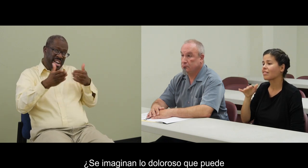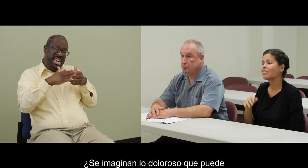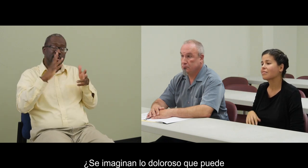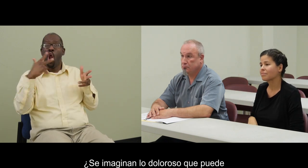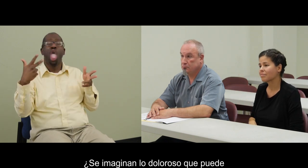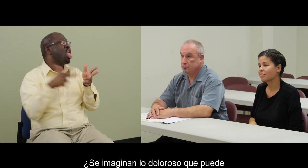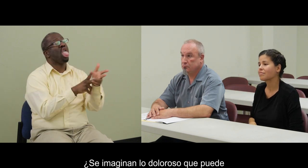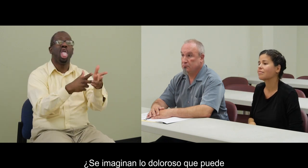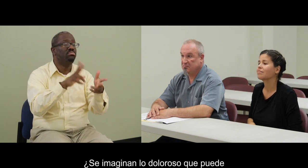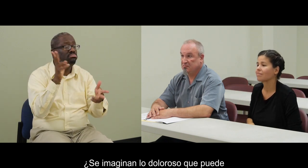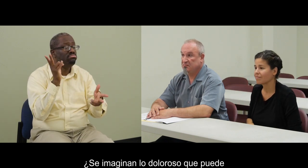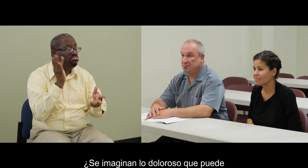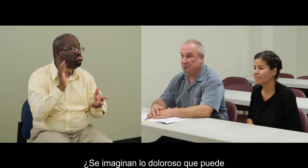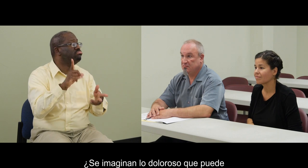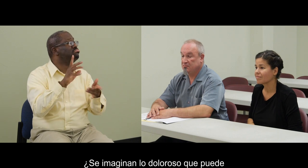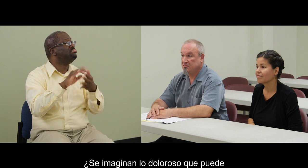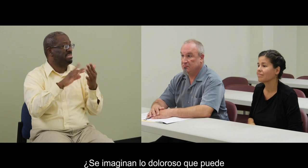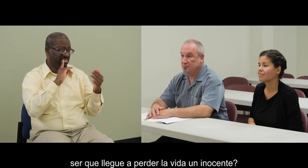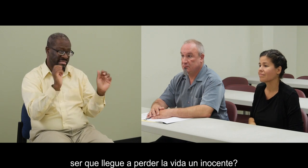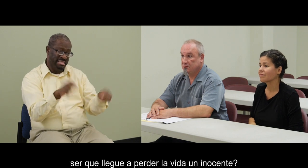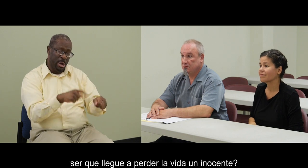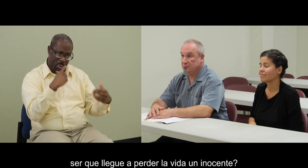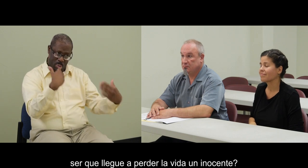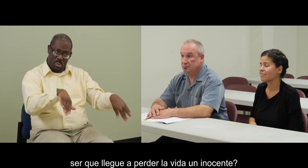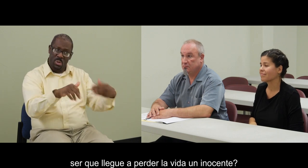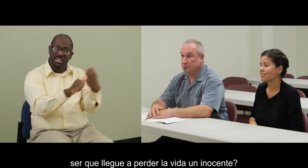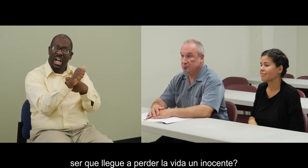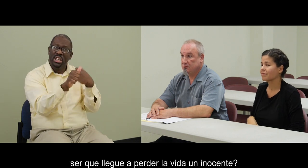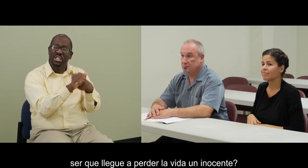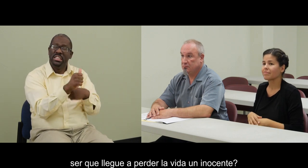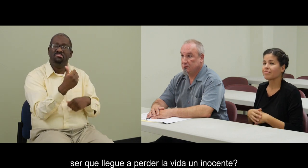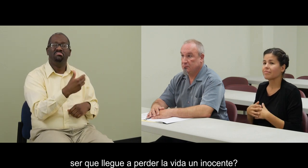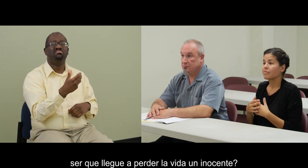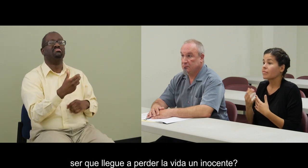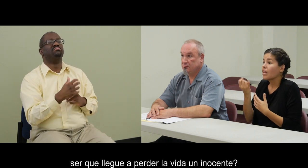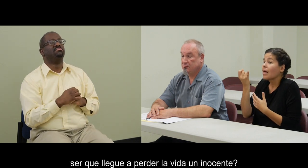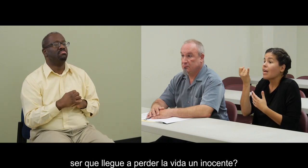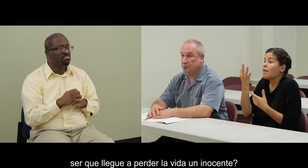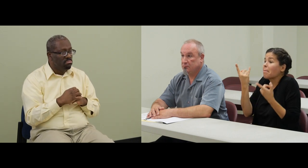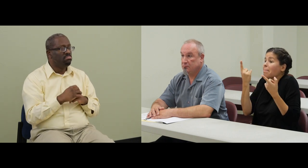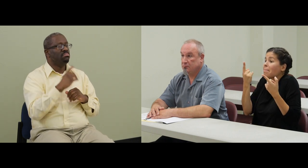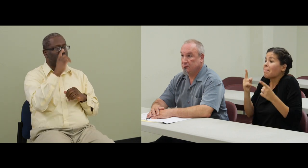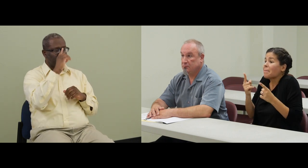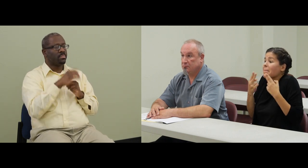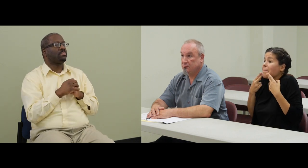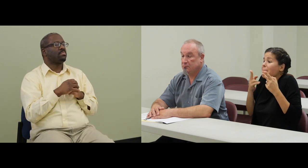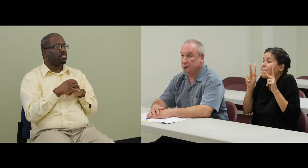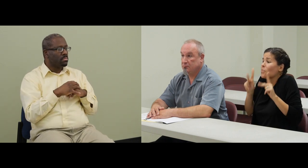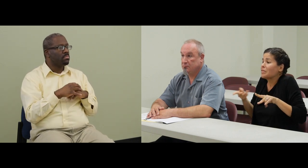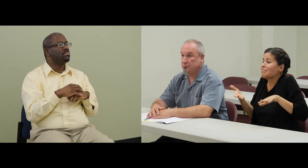doloroso que puede ser que llegue a perder la vida un inocente?